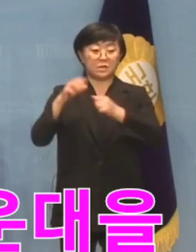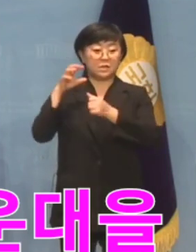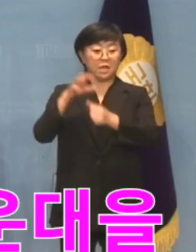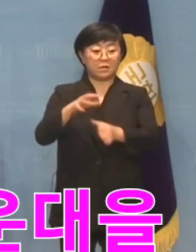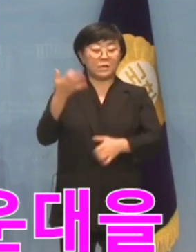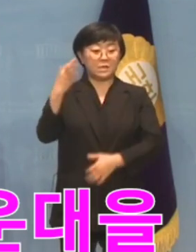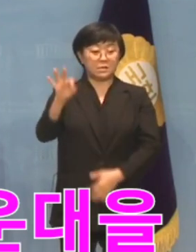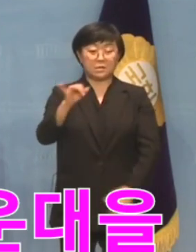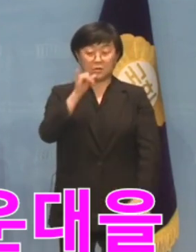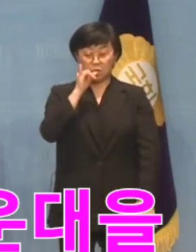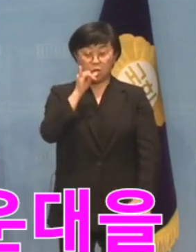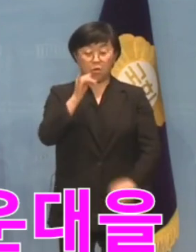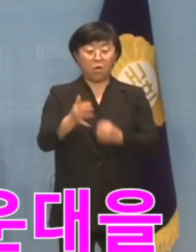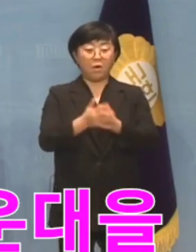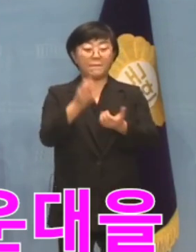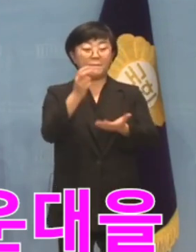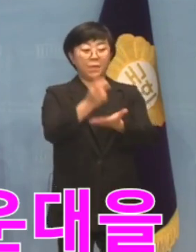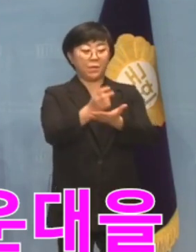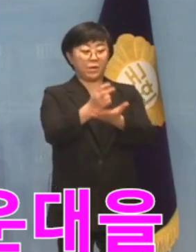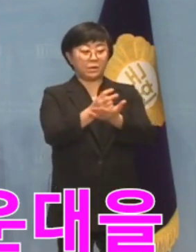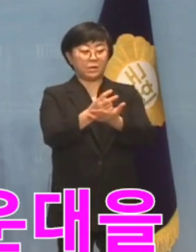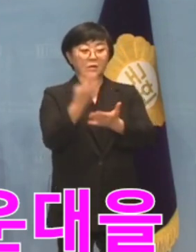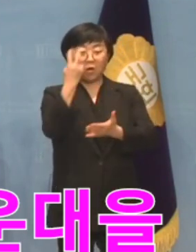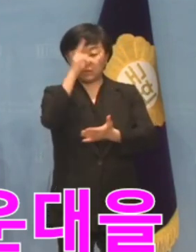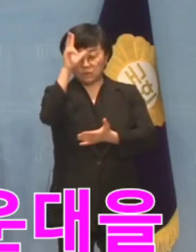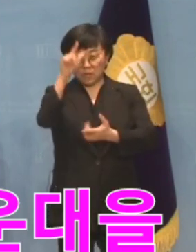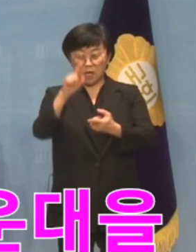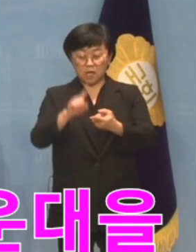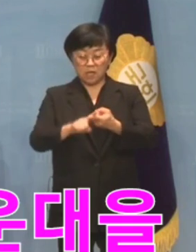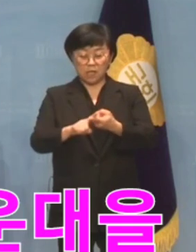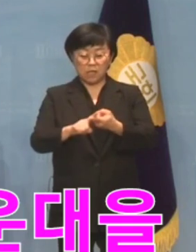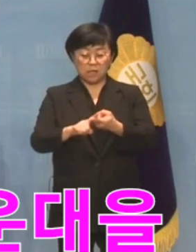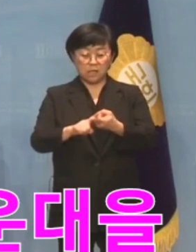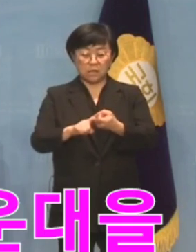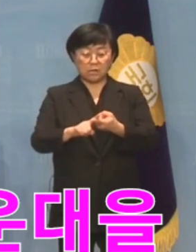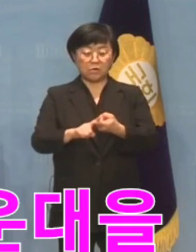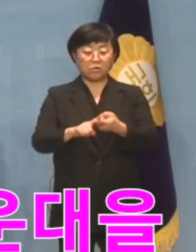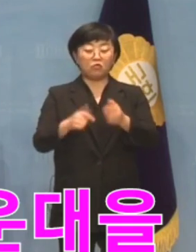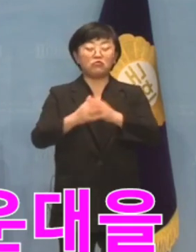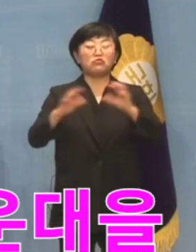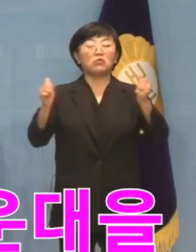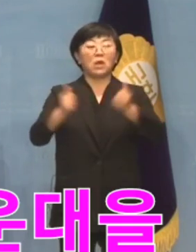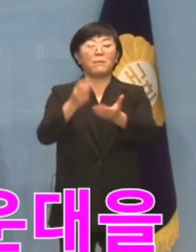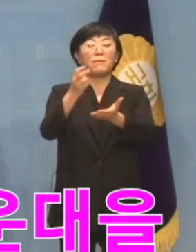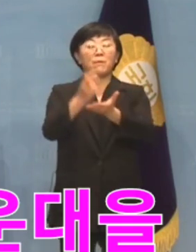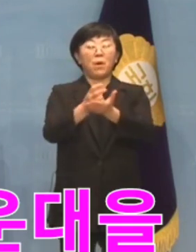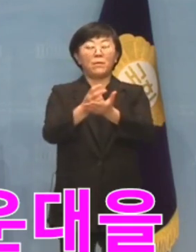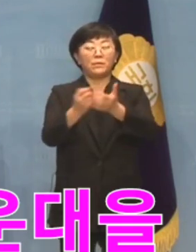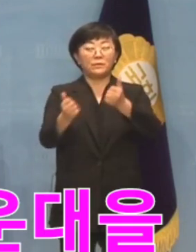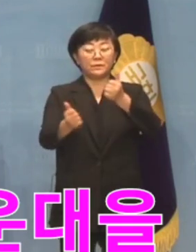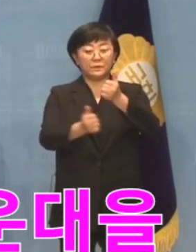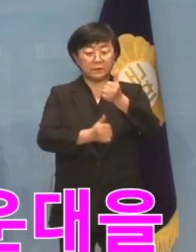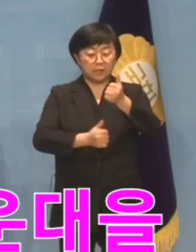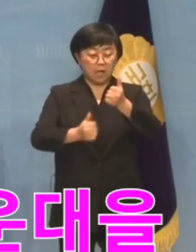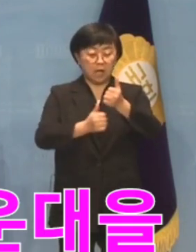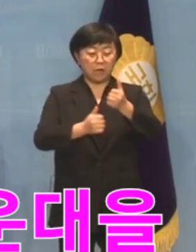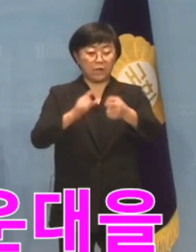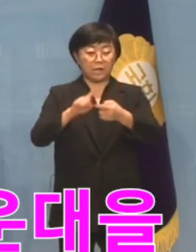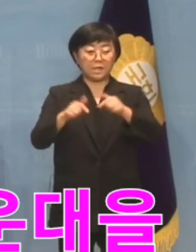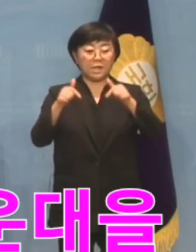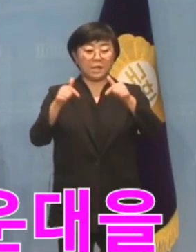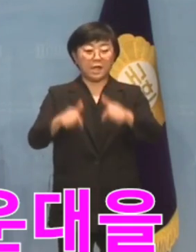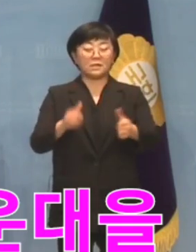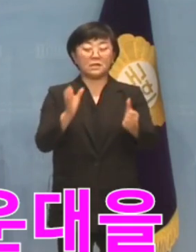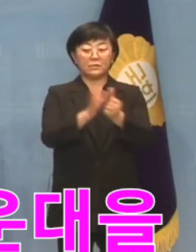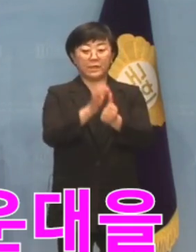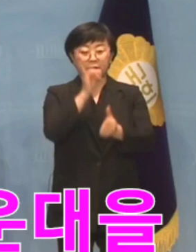인정을 받고 법원과 검찰을 피감기관으로 하는 국회법사회의 민주당 간사직을